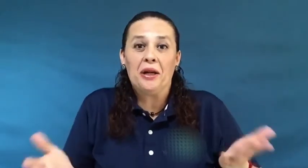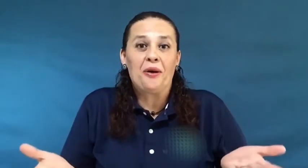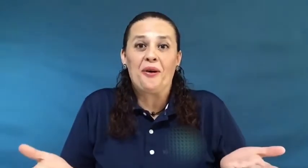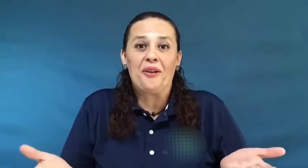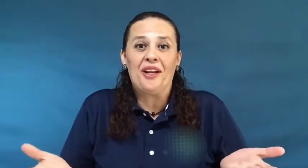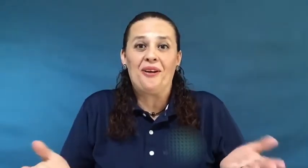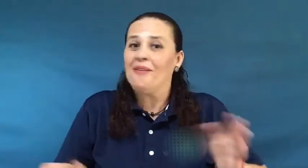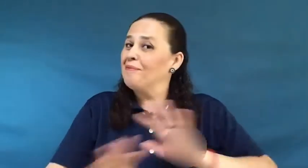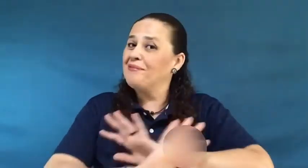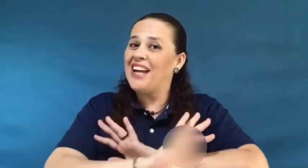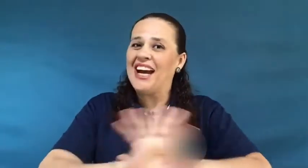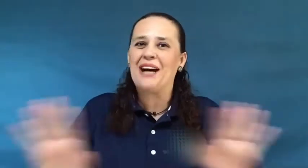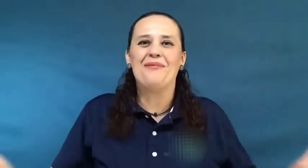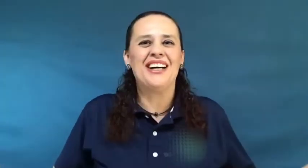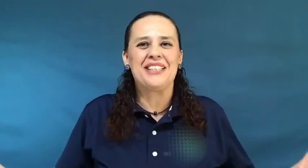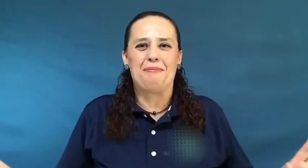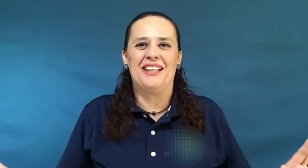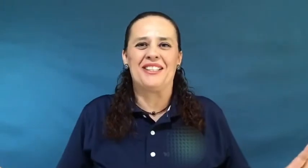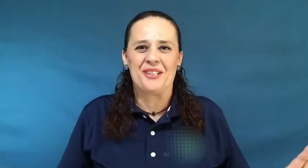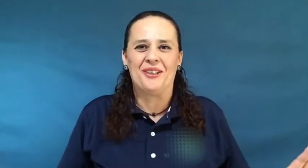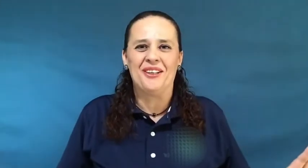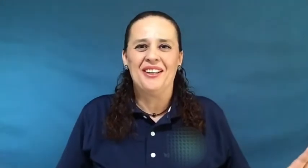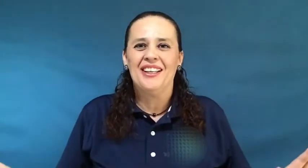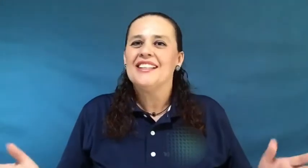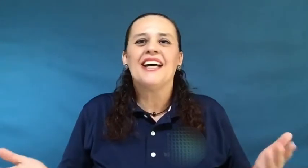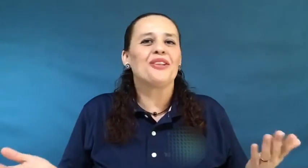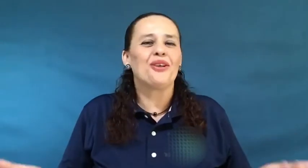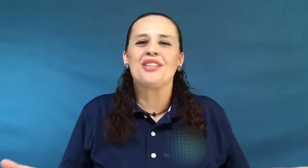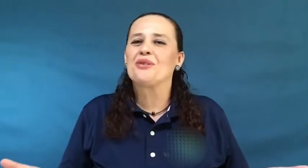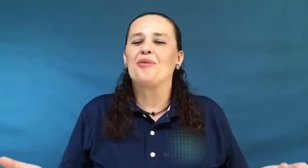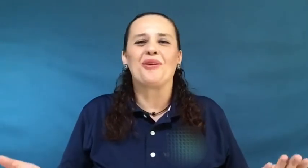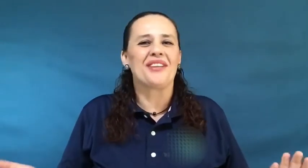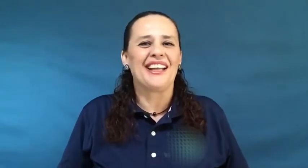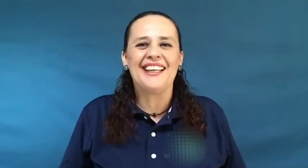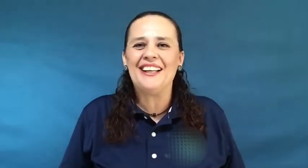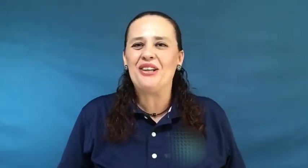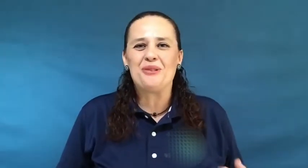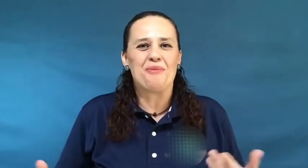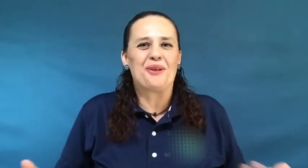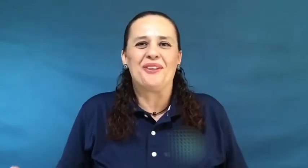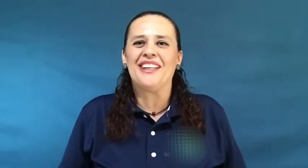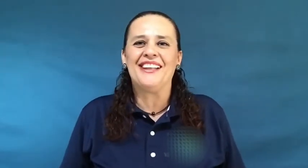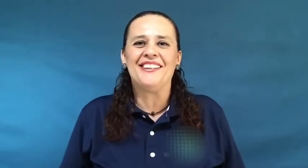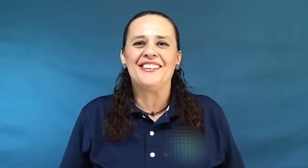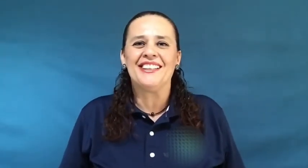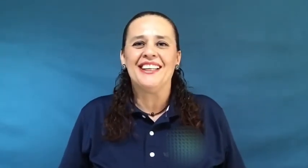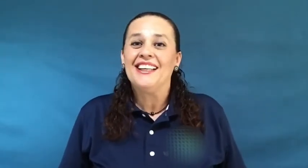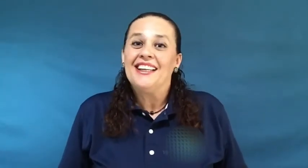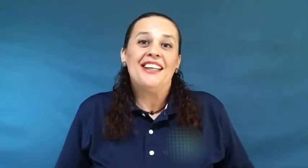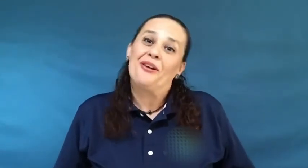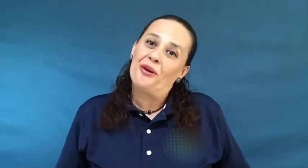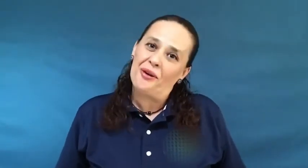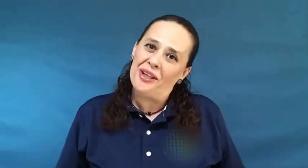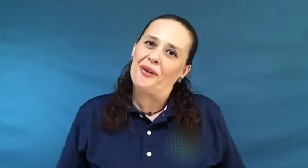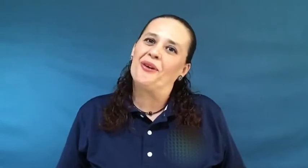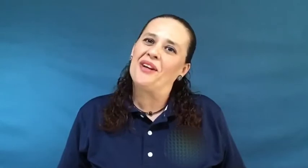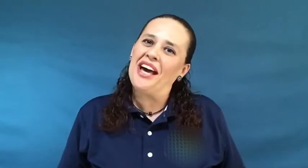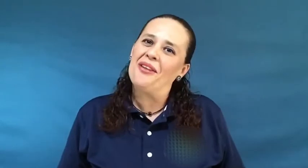cocodrilo ya jamás apareció. Ya todos estuvieron tranquilos, muy contentos y colorín colorado,